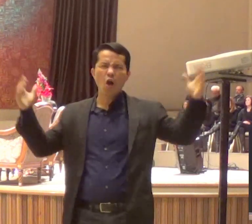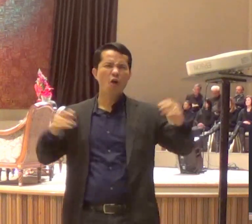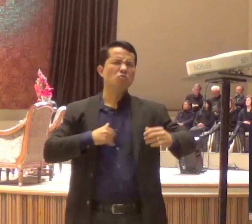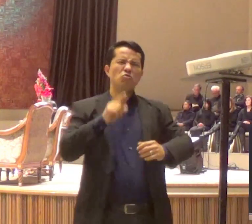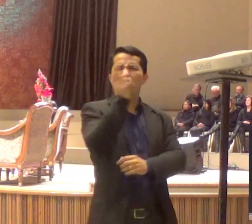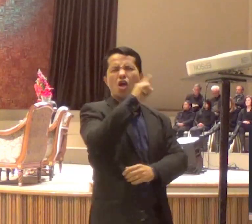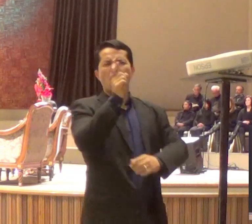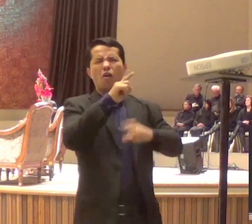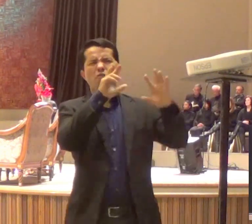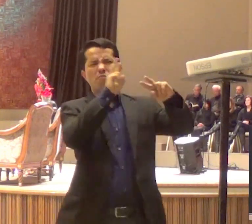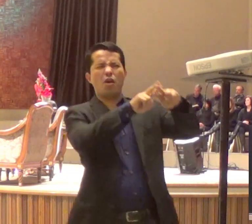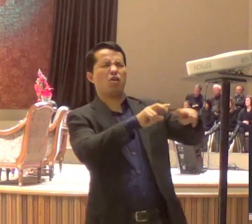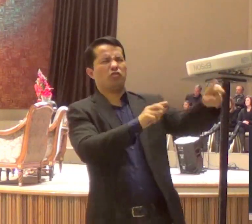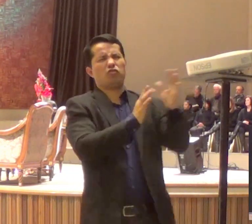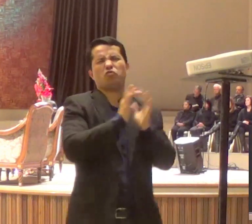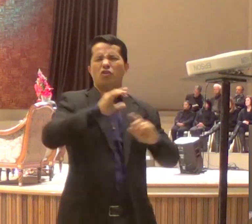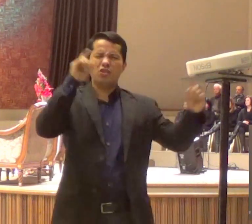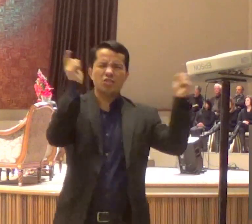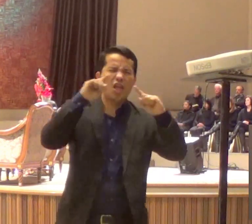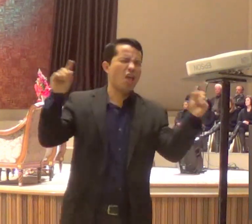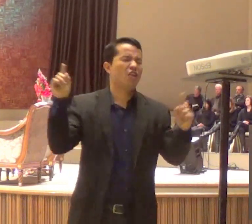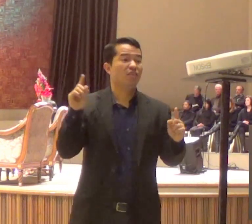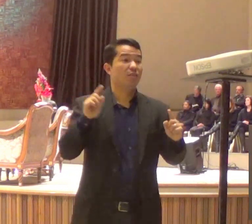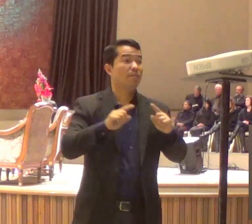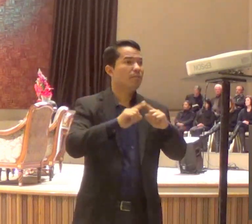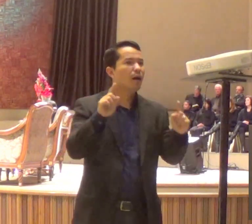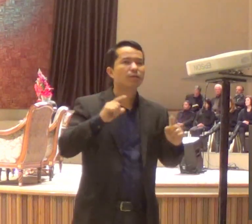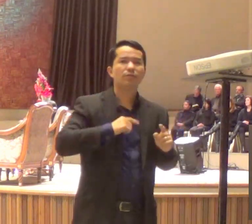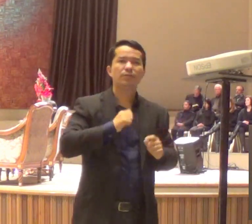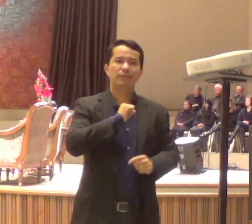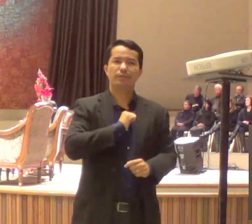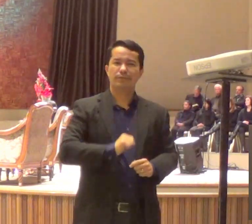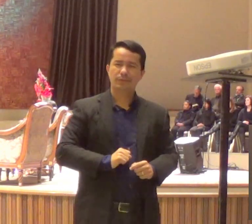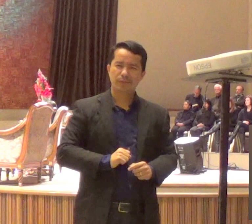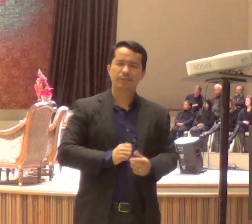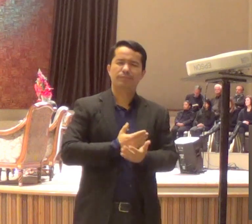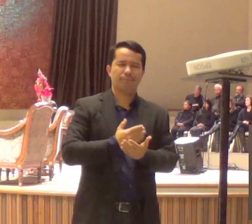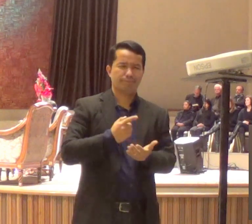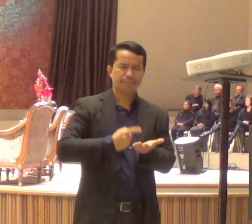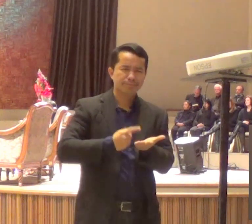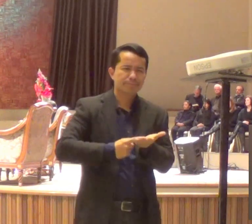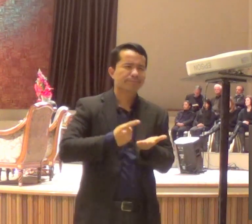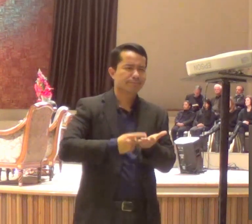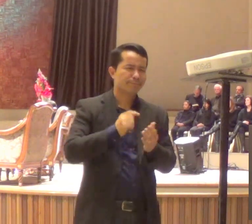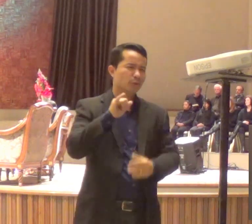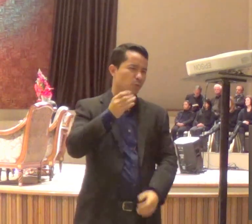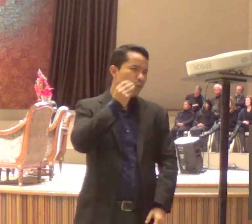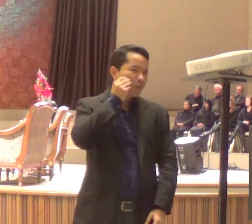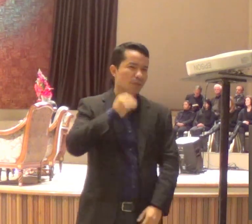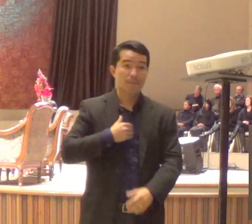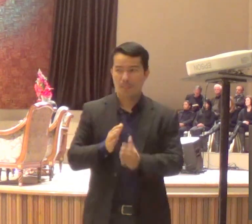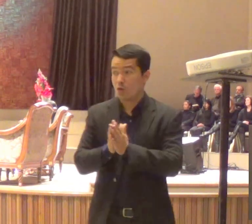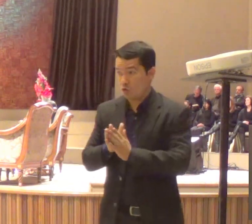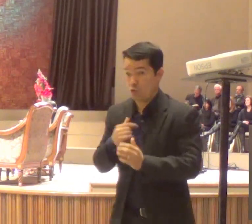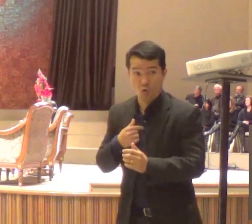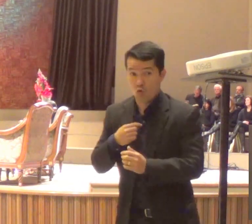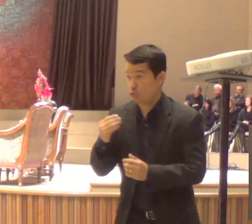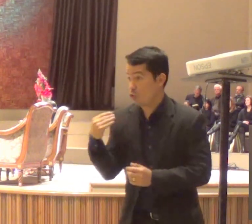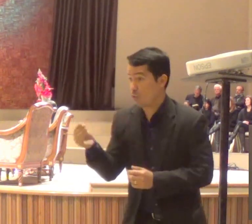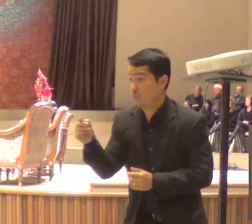combinaram com Judas. Judas, não vão pagar as trinta moedas de prata para você, que era um dinheiro razoável. E eles